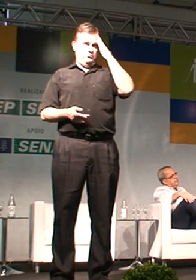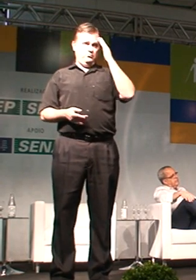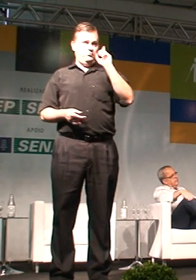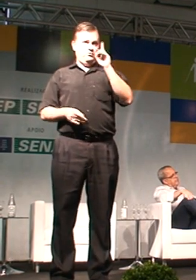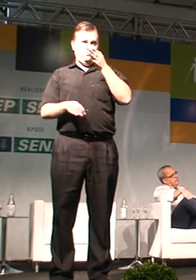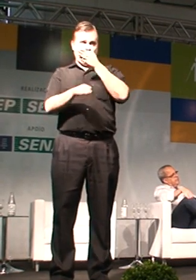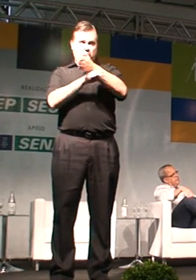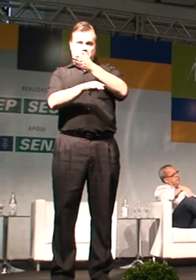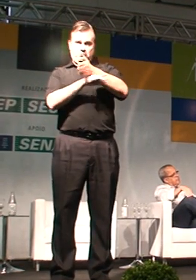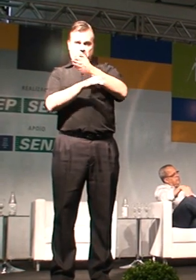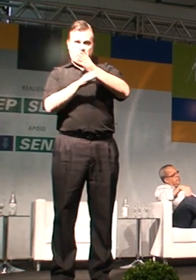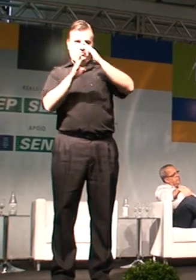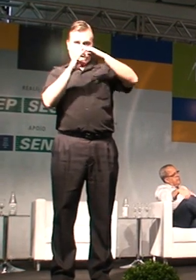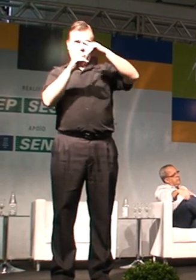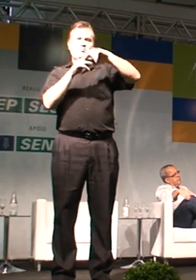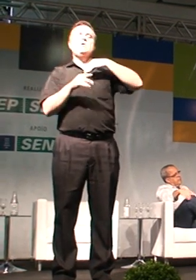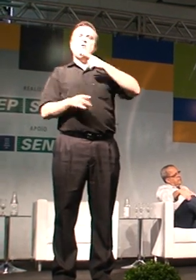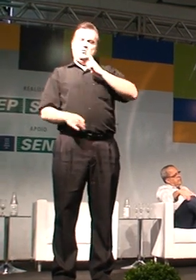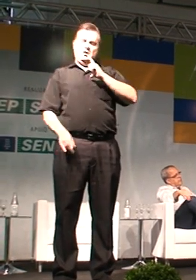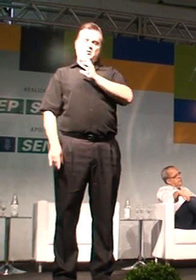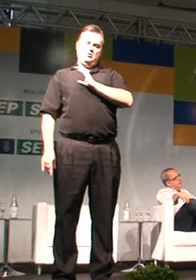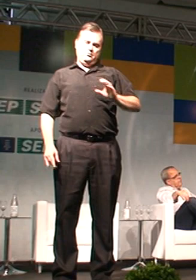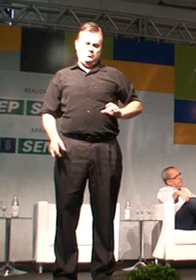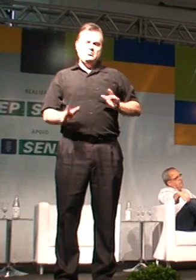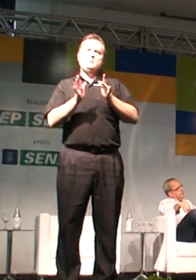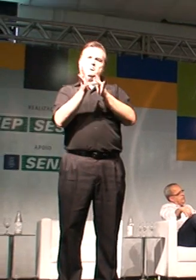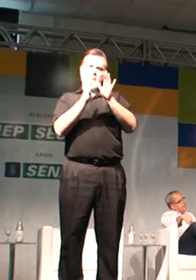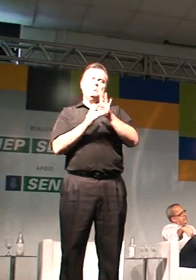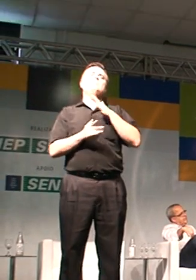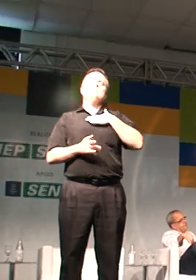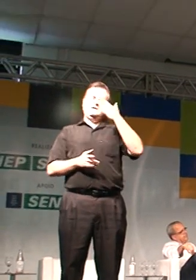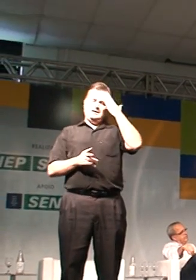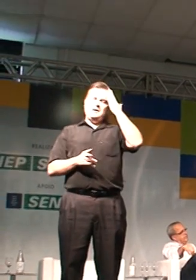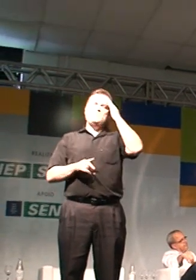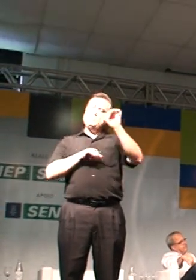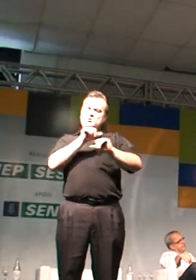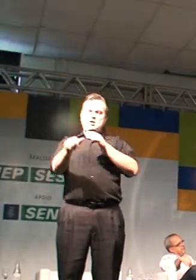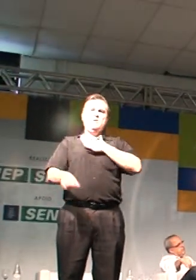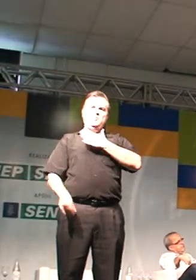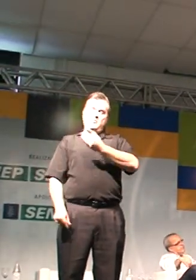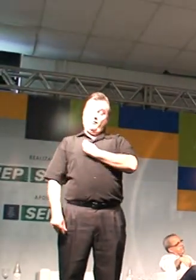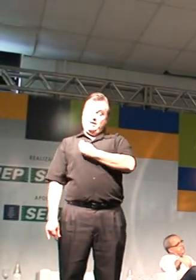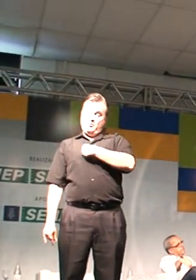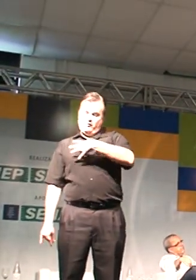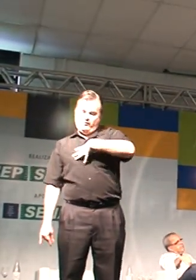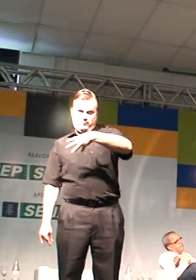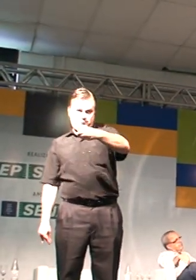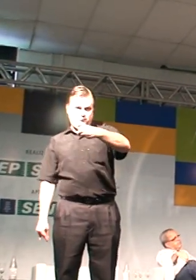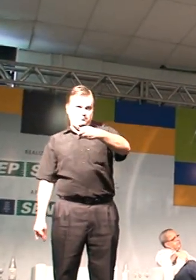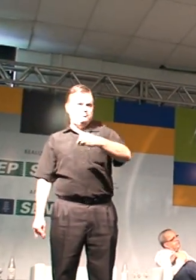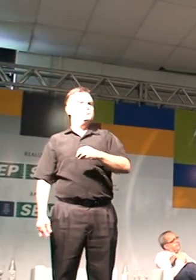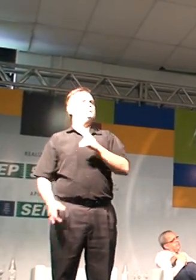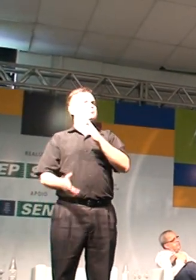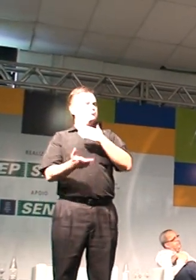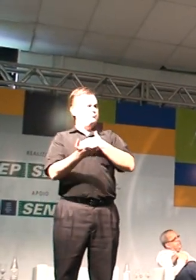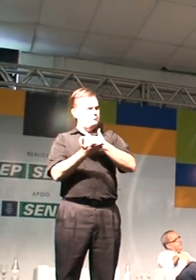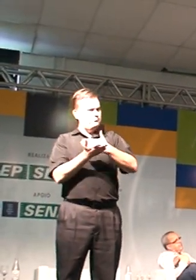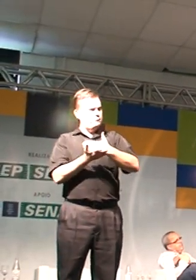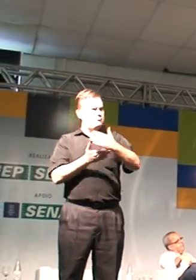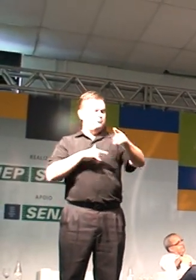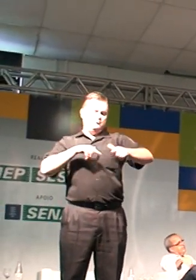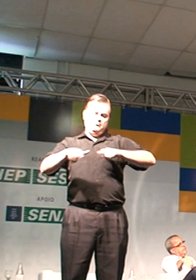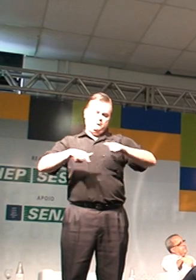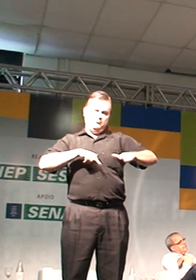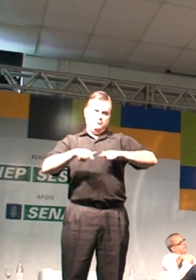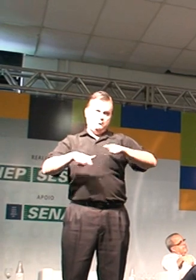não frequentar a igreja, mas eu tenho um risco no meu coração, eu sei que isso teve uma diferença enorme na vida do meu filho. Então, desde então, eu comecei a